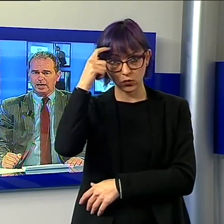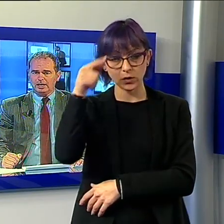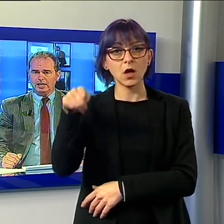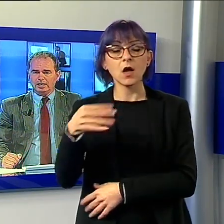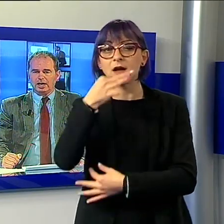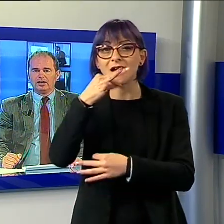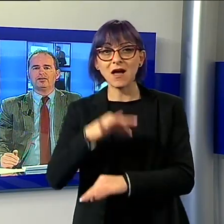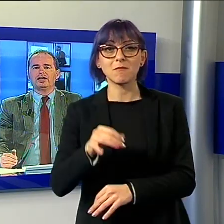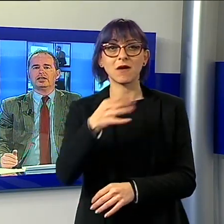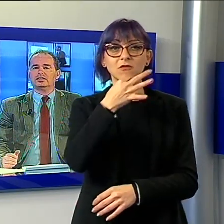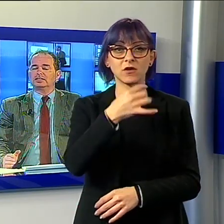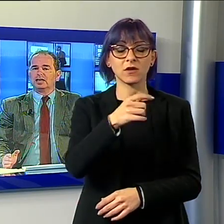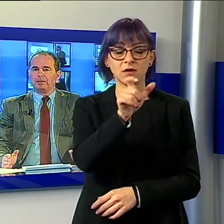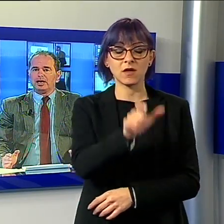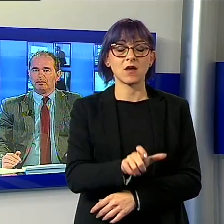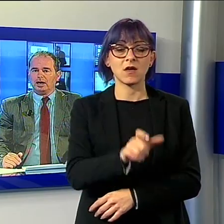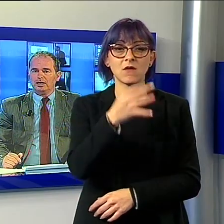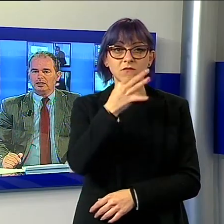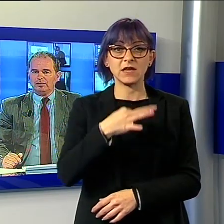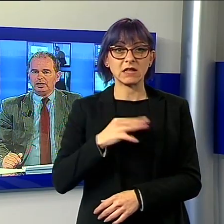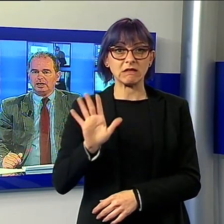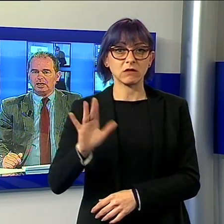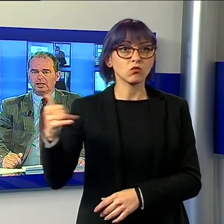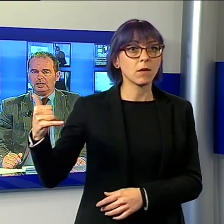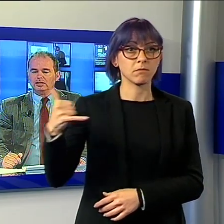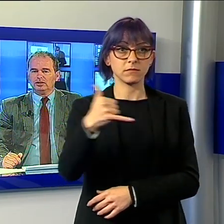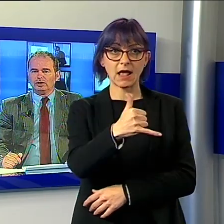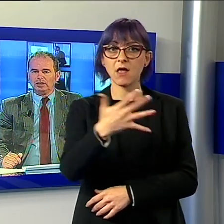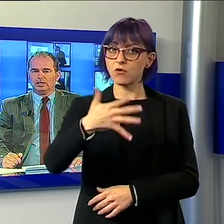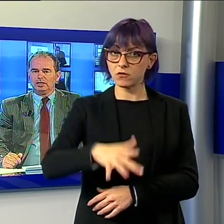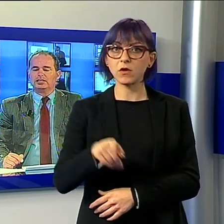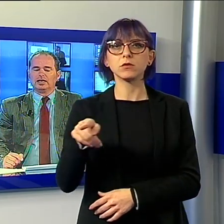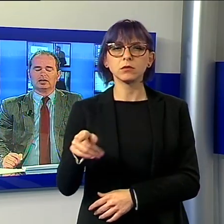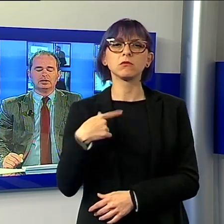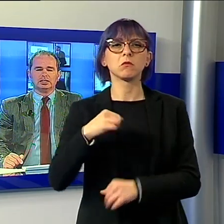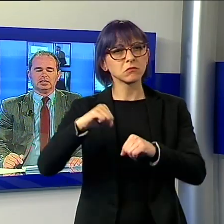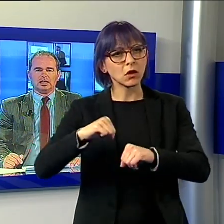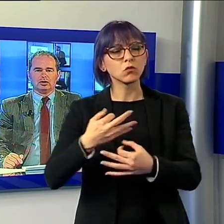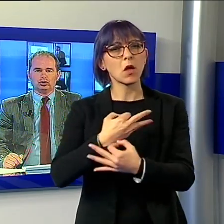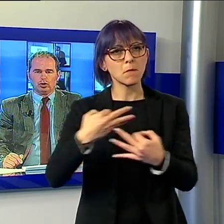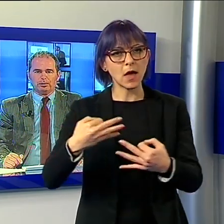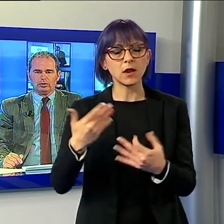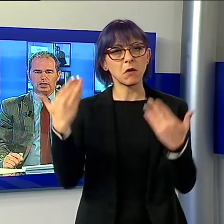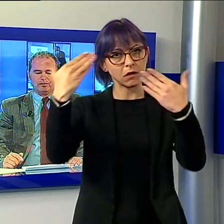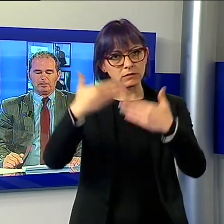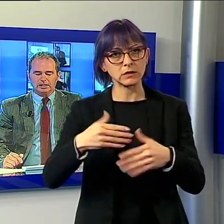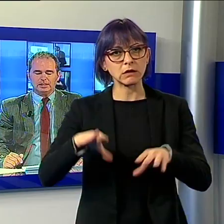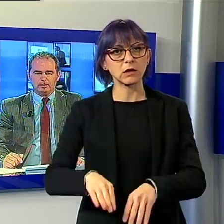e a riferire di star bene ma di aver intenzione di iniziare da questa sera lo sciopero della fame. Sentiamo.